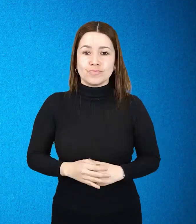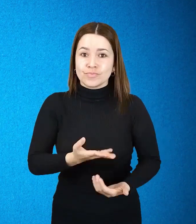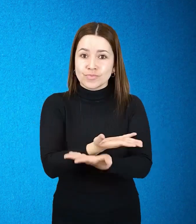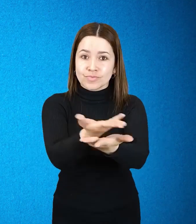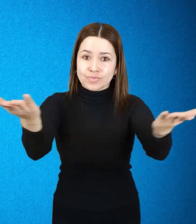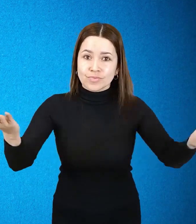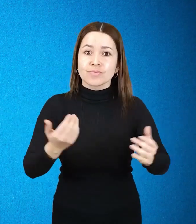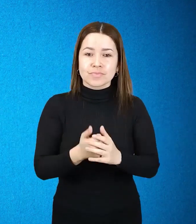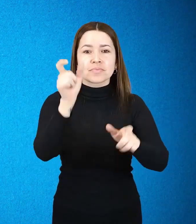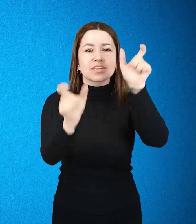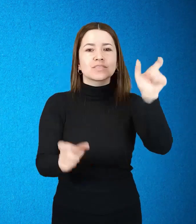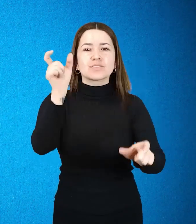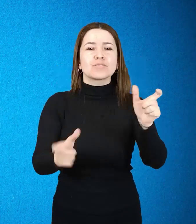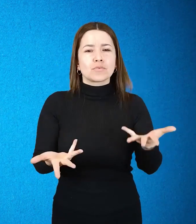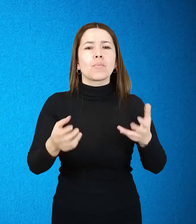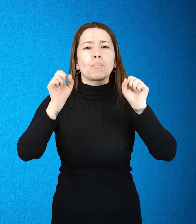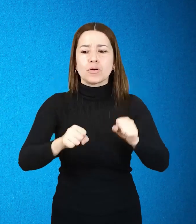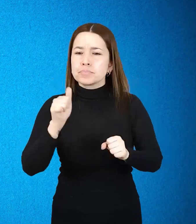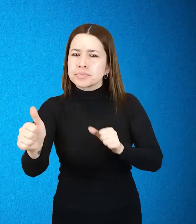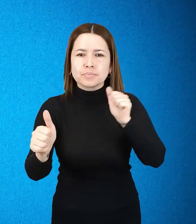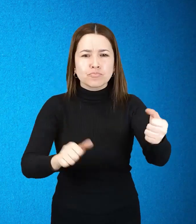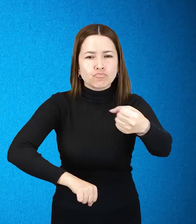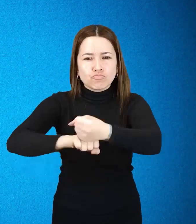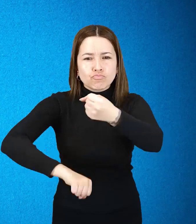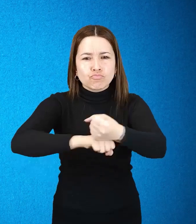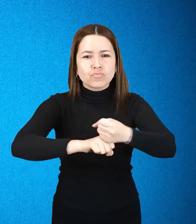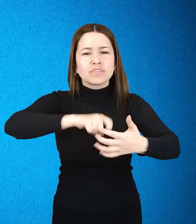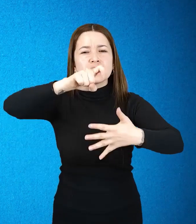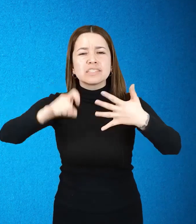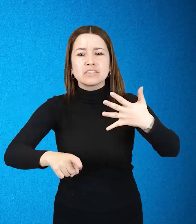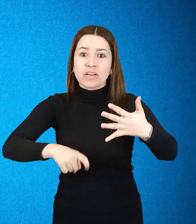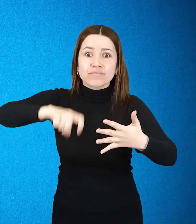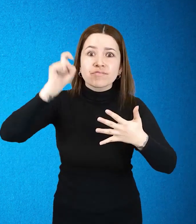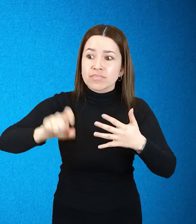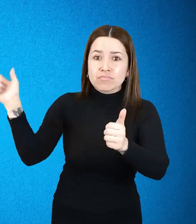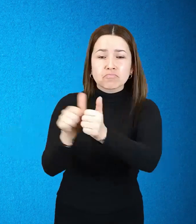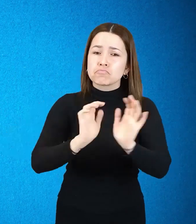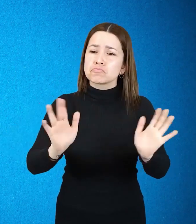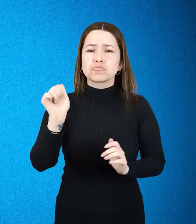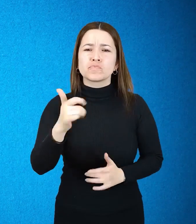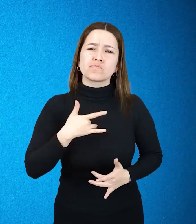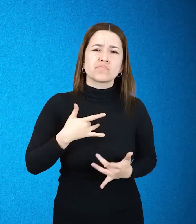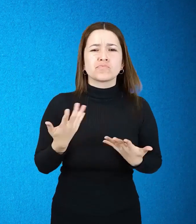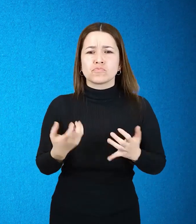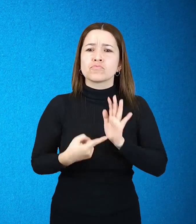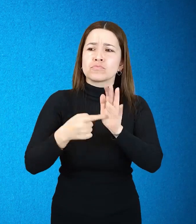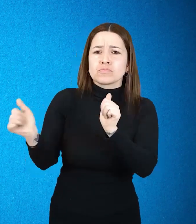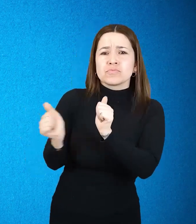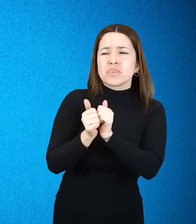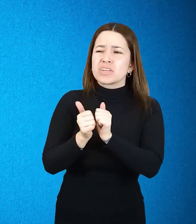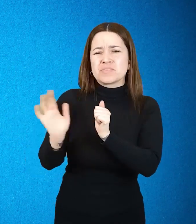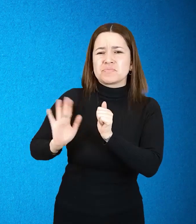adecuada a las personas con discapacidad. Las personas con discapacidad pueden tener apoyos y no presentarlos en las